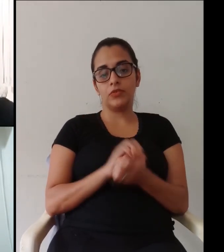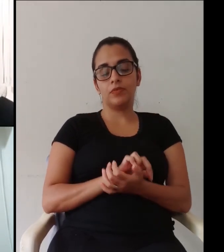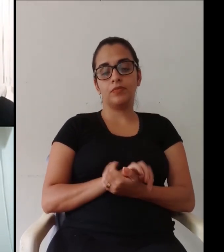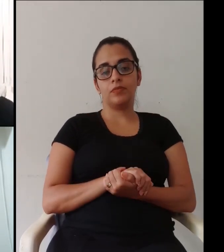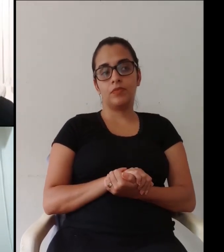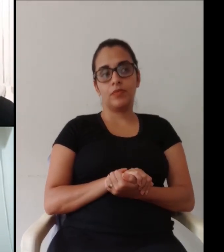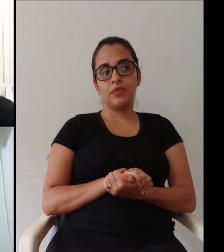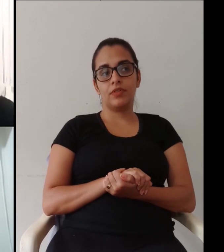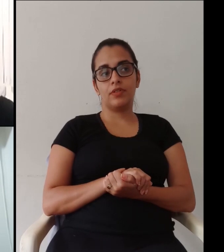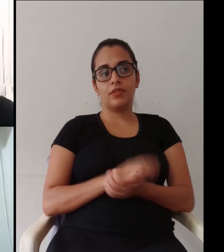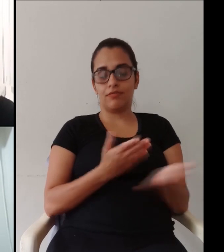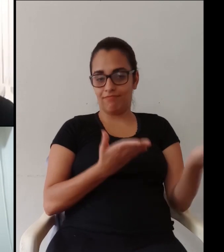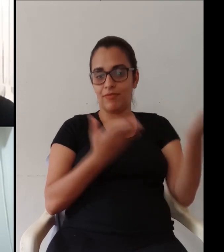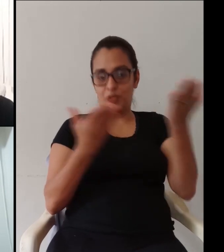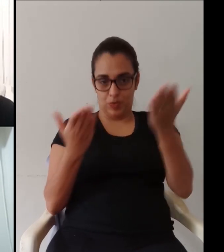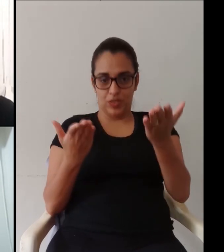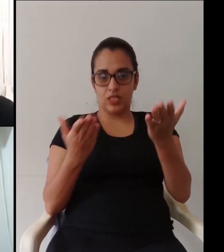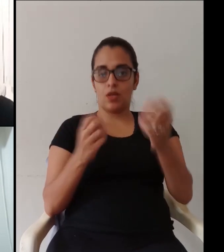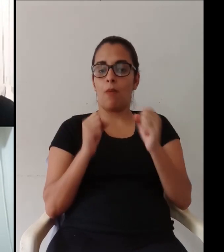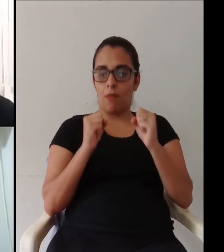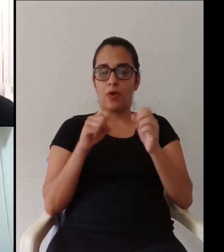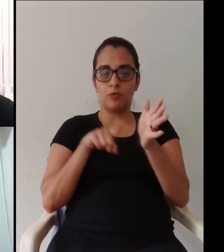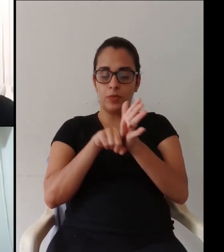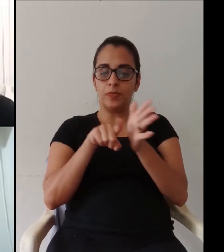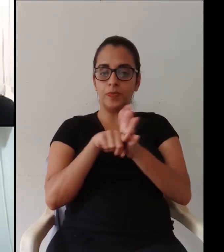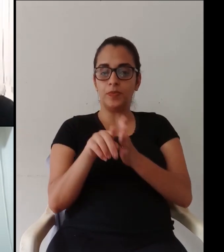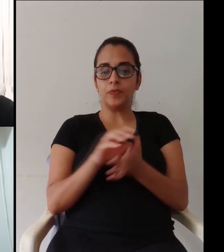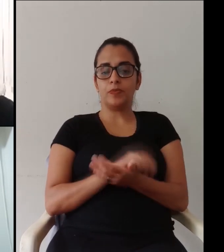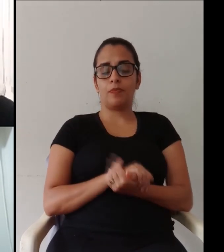quem quiser ainda colocar alguma pergunta pra gente